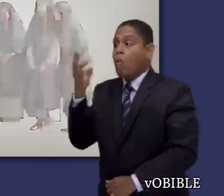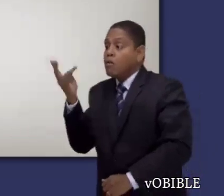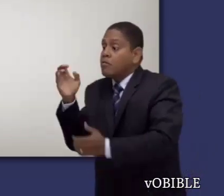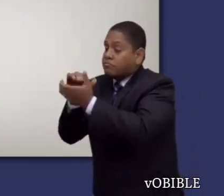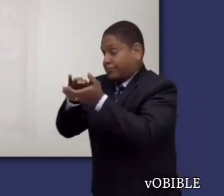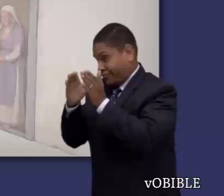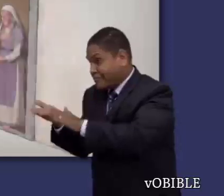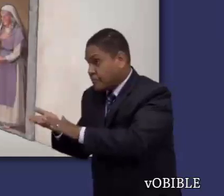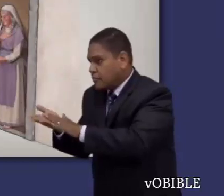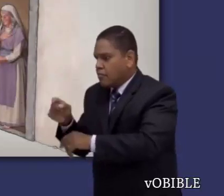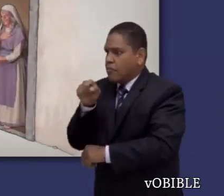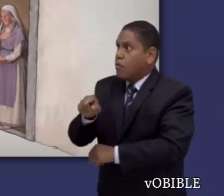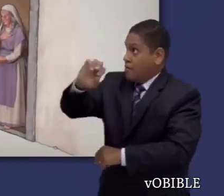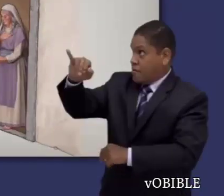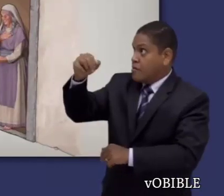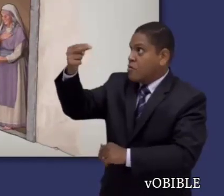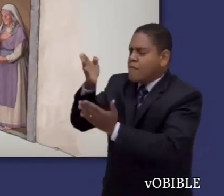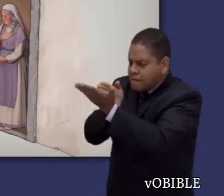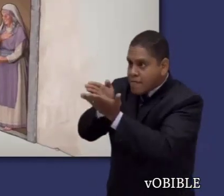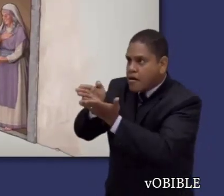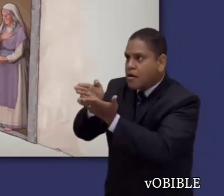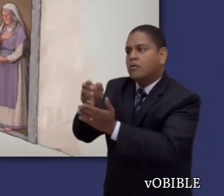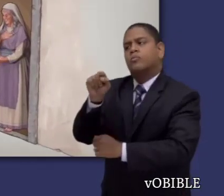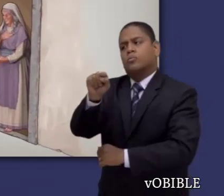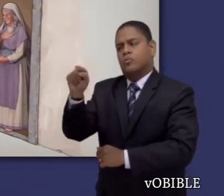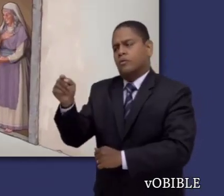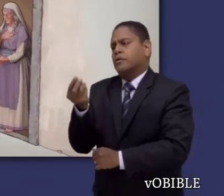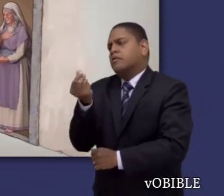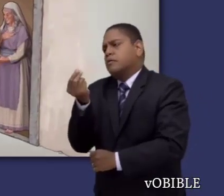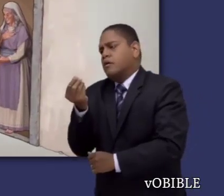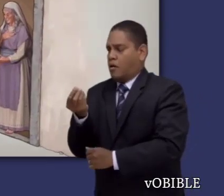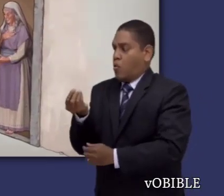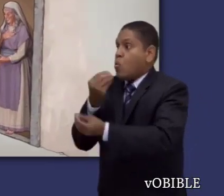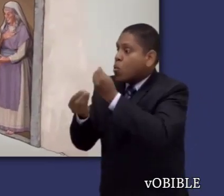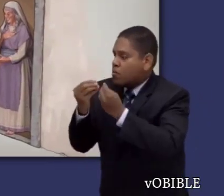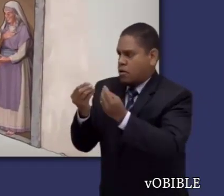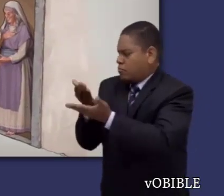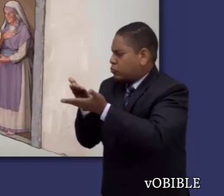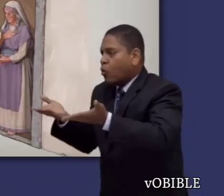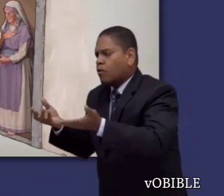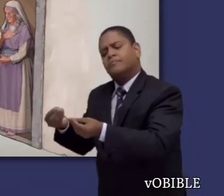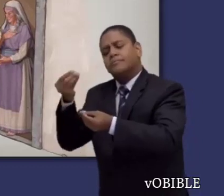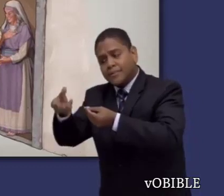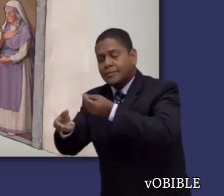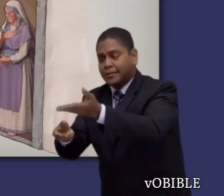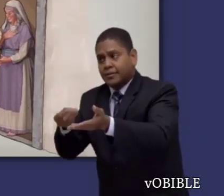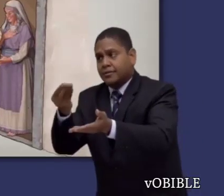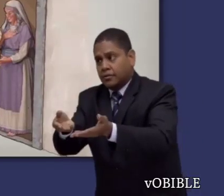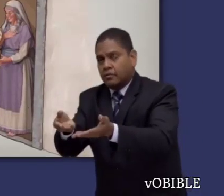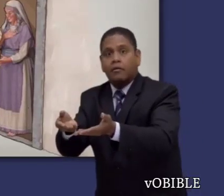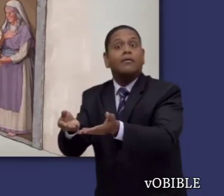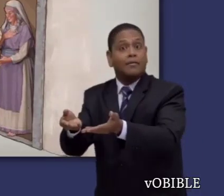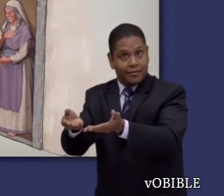las congregaciones deben ayudar económicamente a las viudas de edad que realmente lo necesitan y que son conocidas por sus